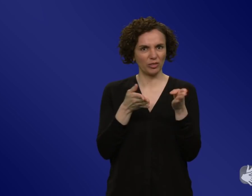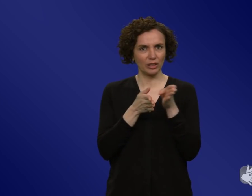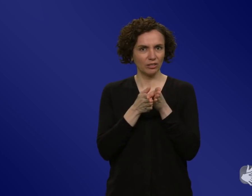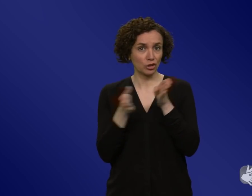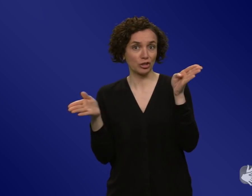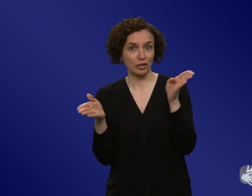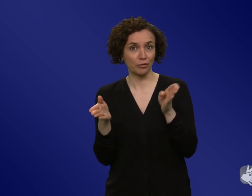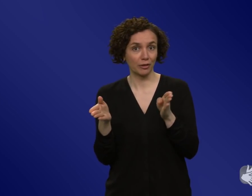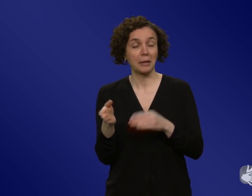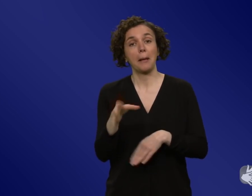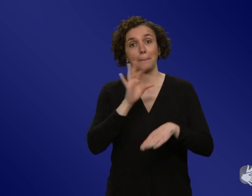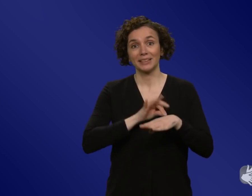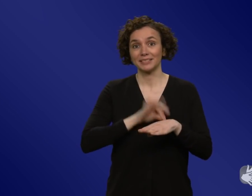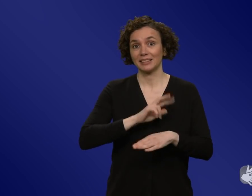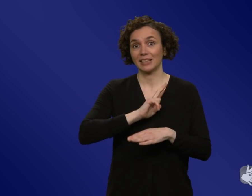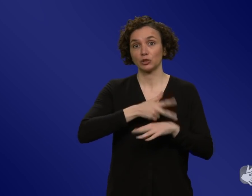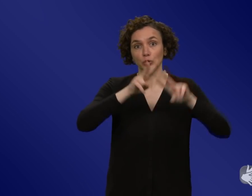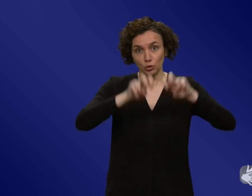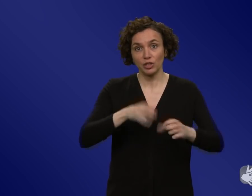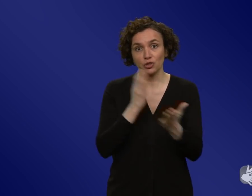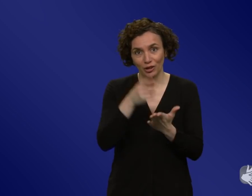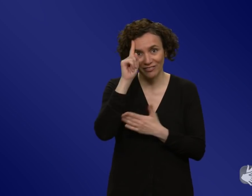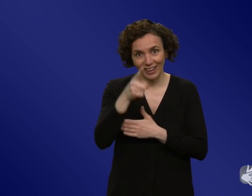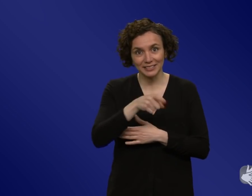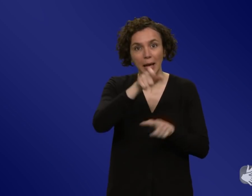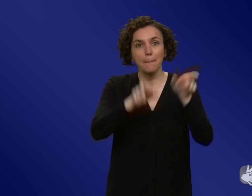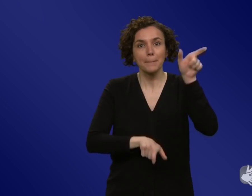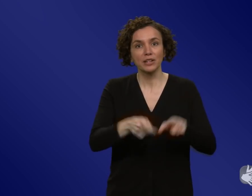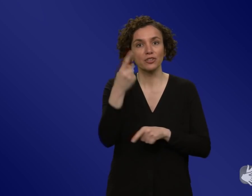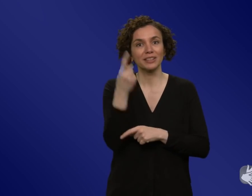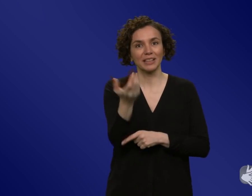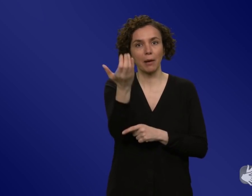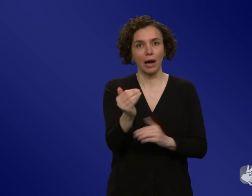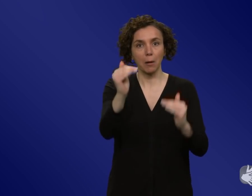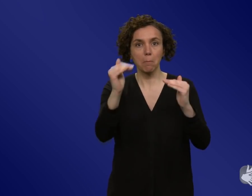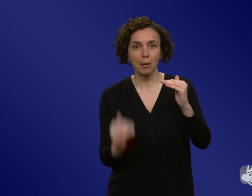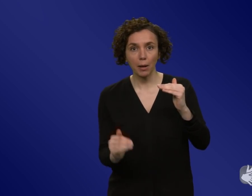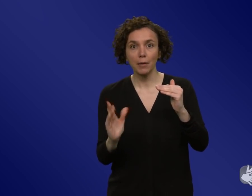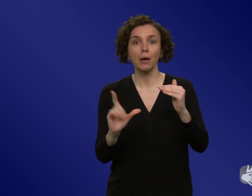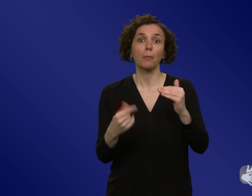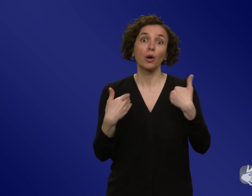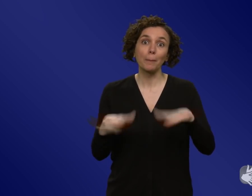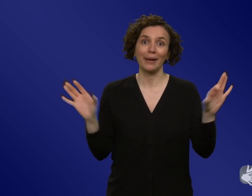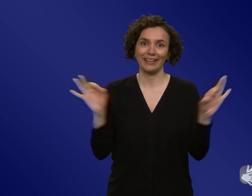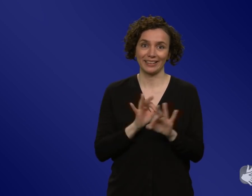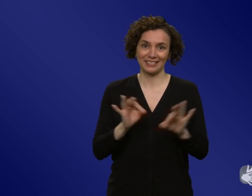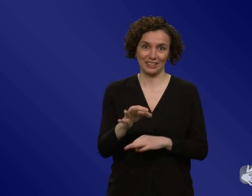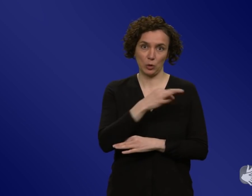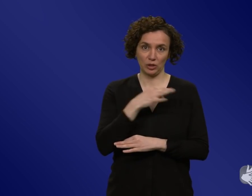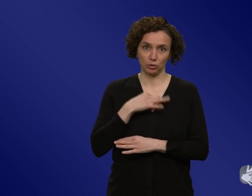schon lange, dass Menschen mit schwächerem Einkommen oft größer von Gesundheitsrisiken betroffen sind. Was für Strukturen braucht